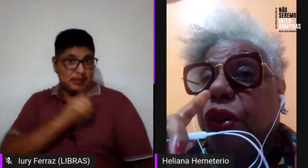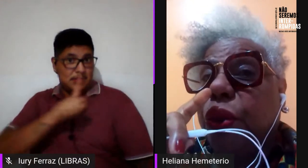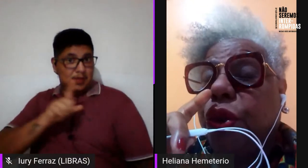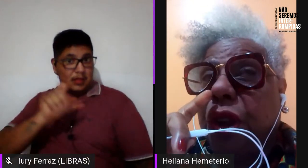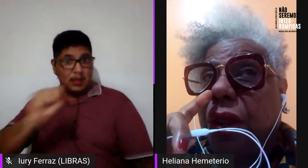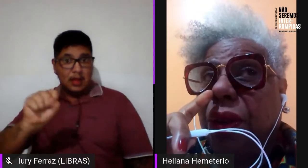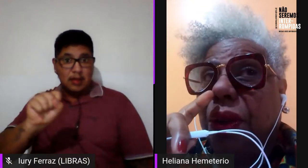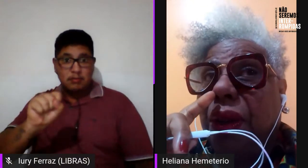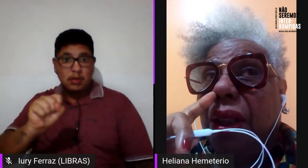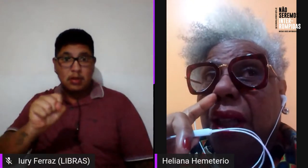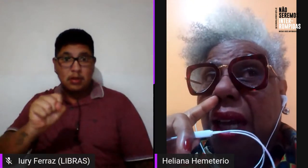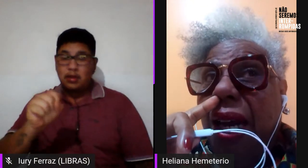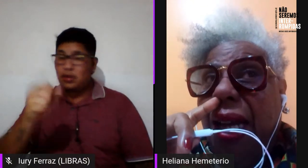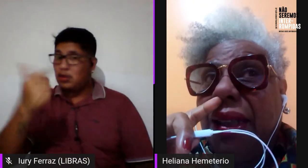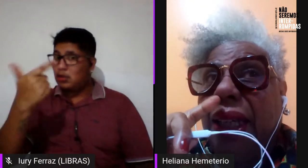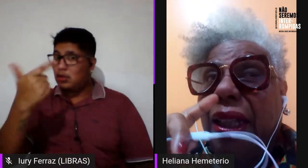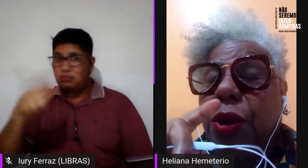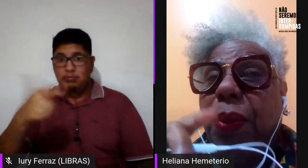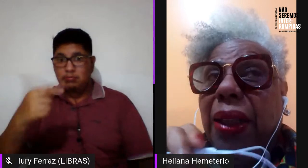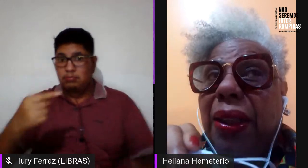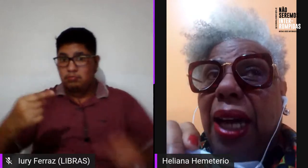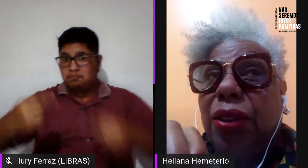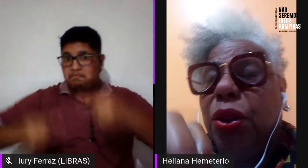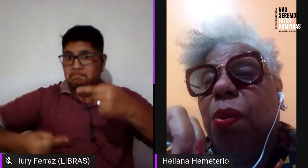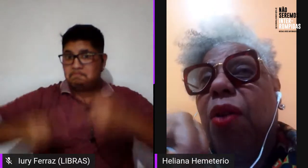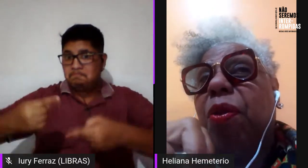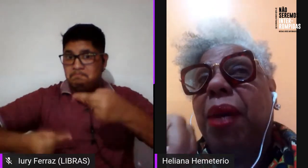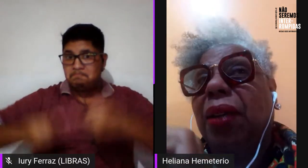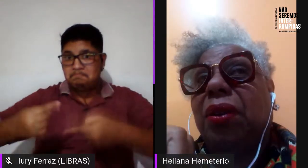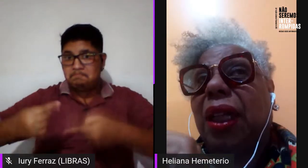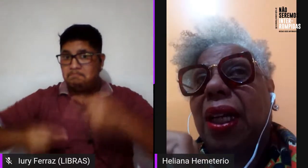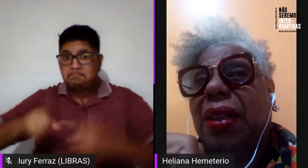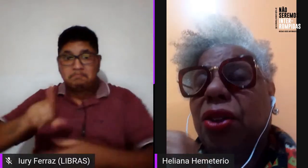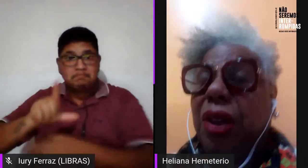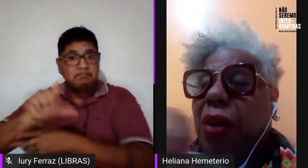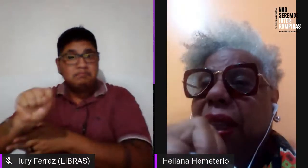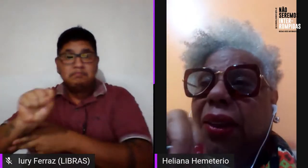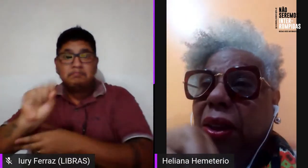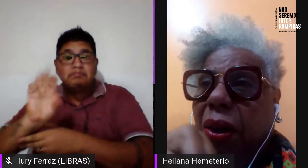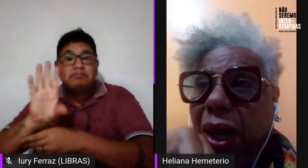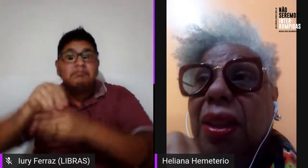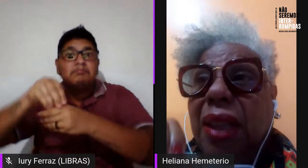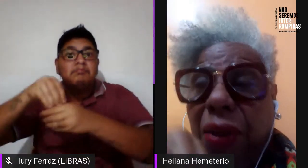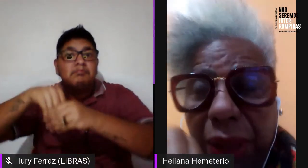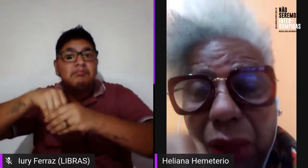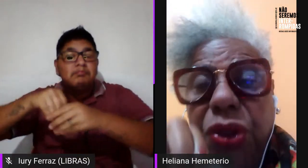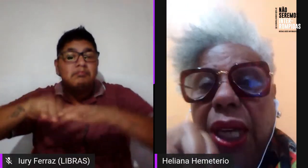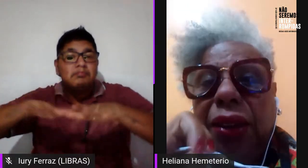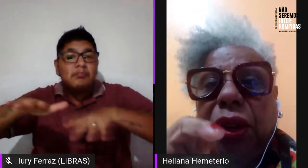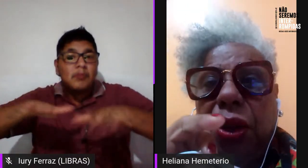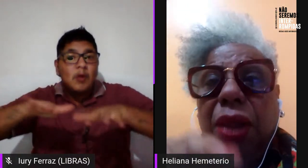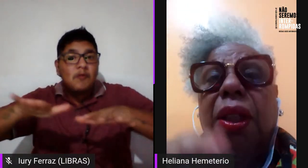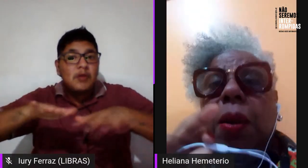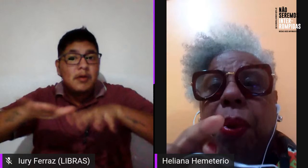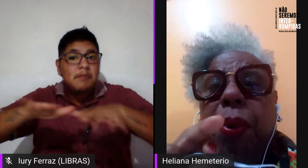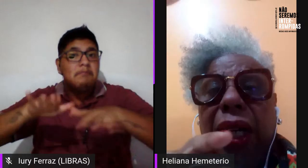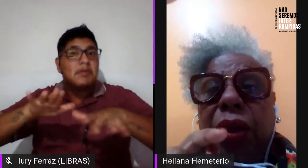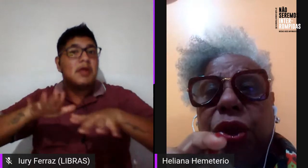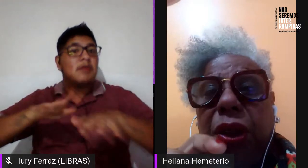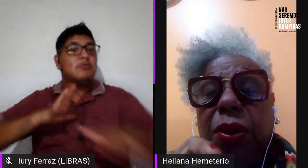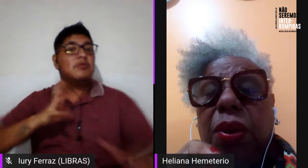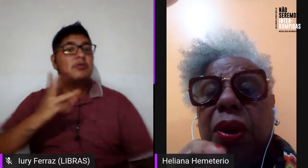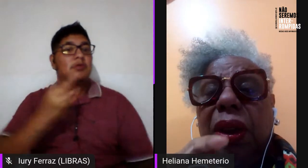estão discutindo essa lesbianidade no movimento trans, estão entre nós e deverão estar entre nós,